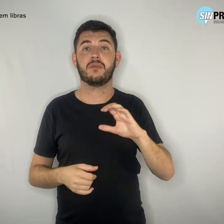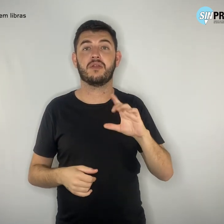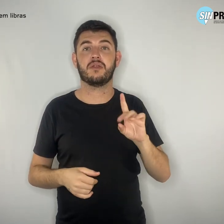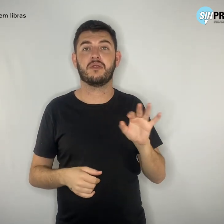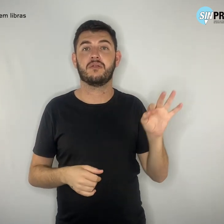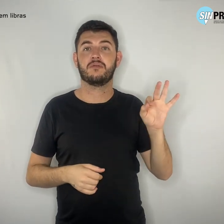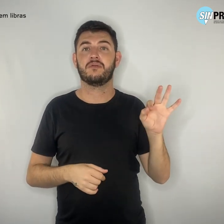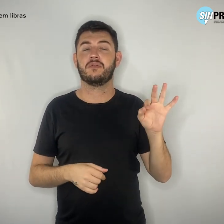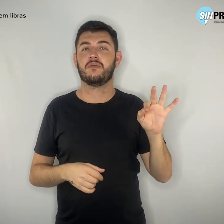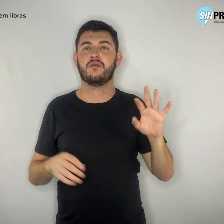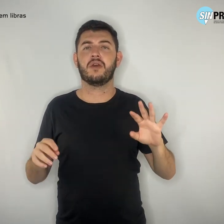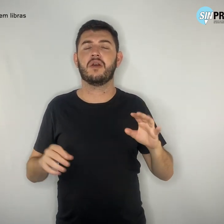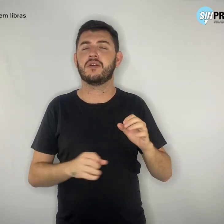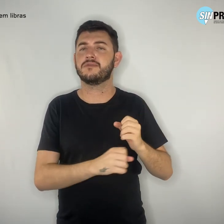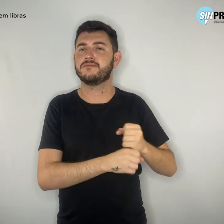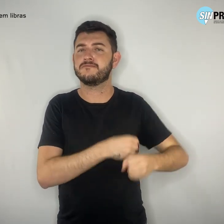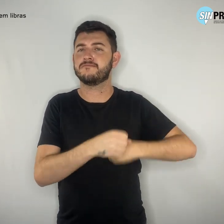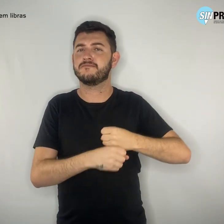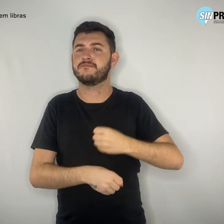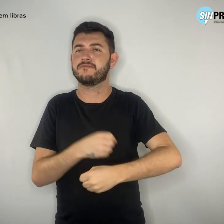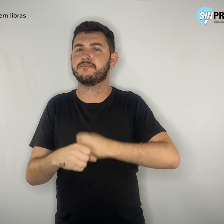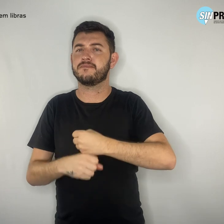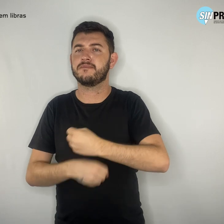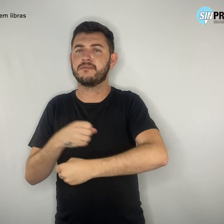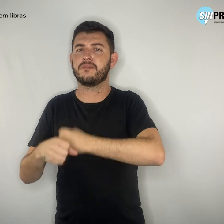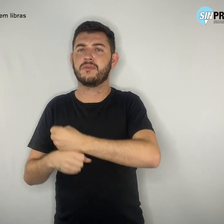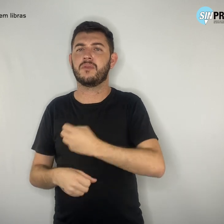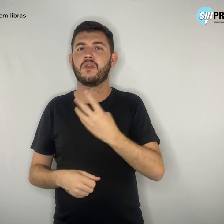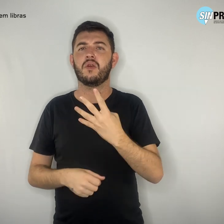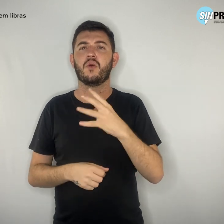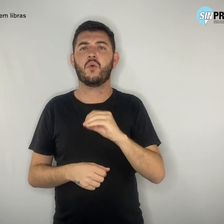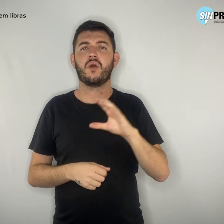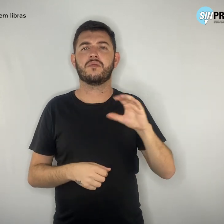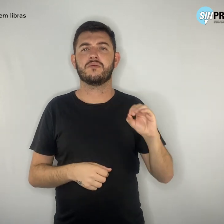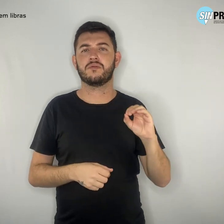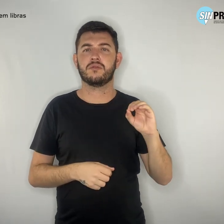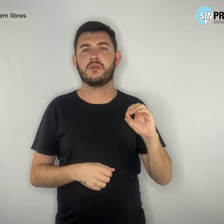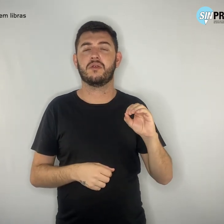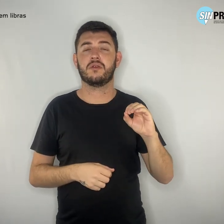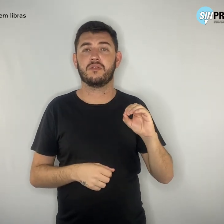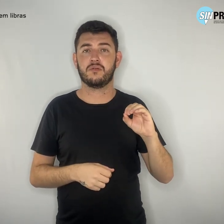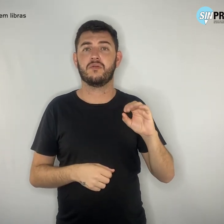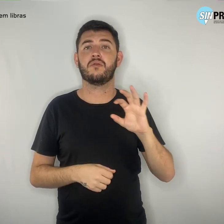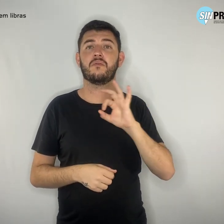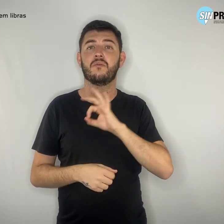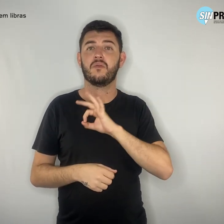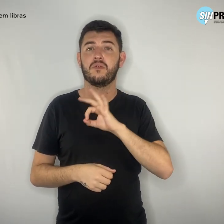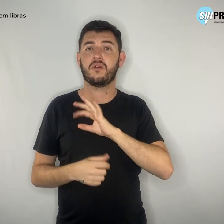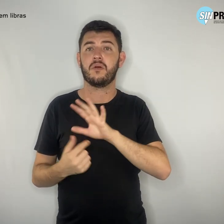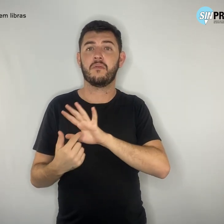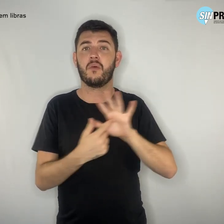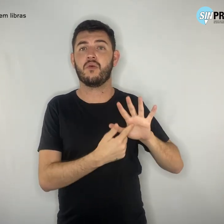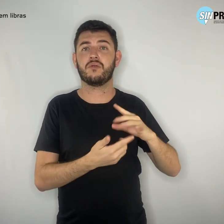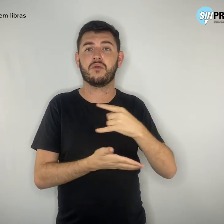todos os anos, cerca de 400 profissionais apresentam atestado médico para